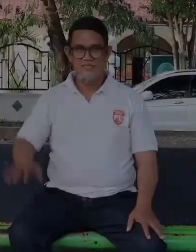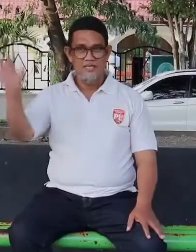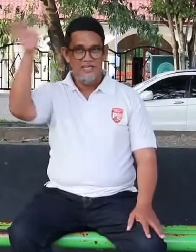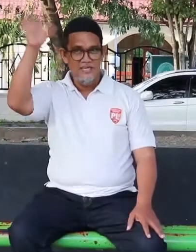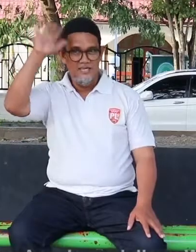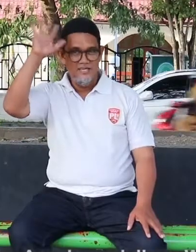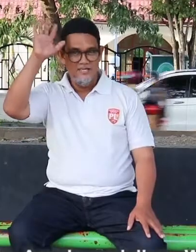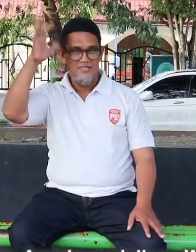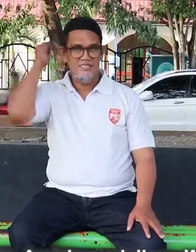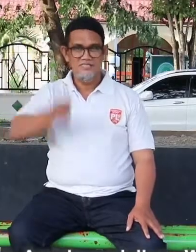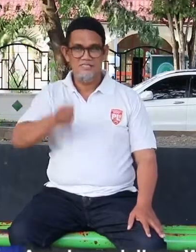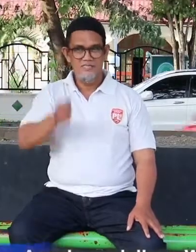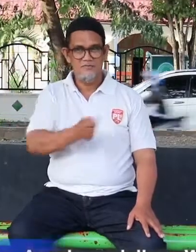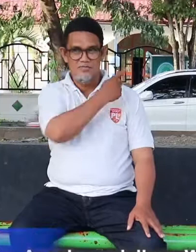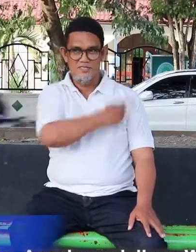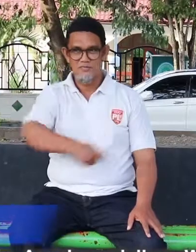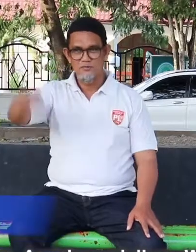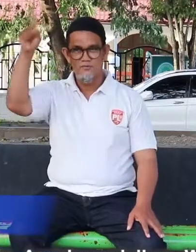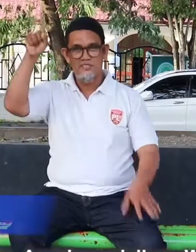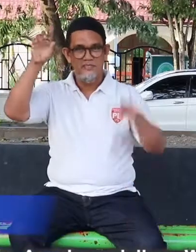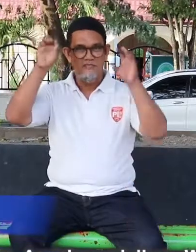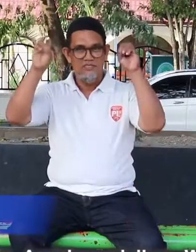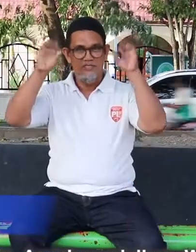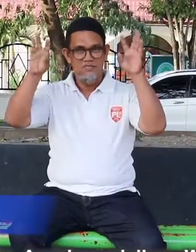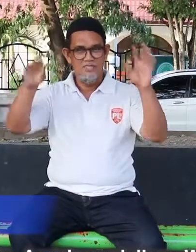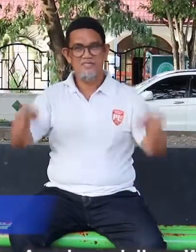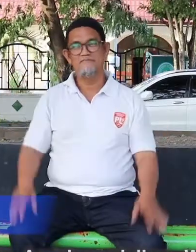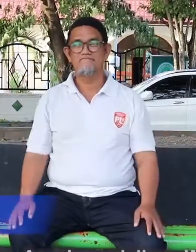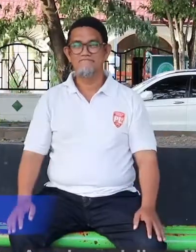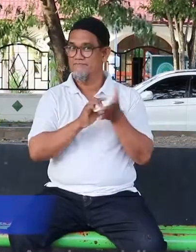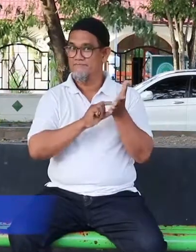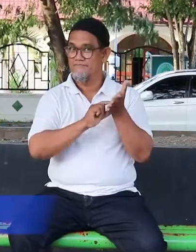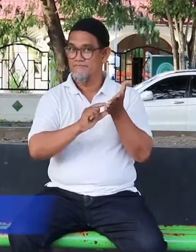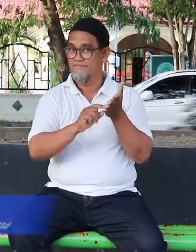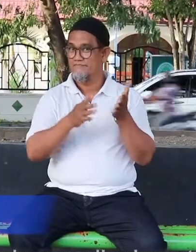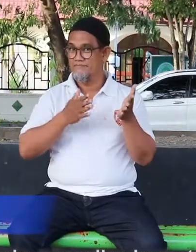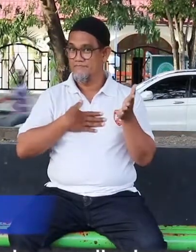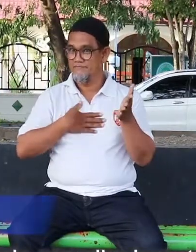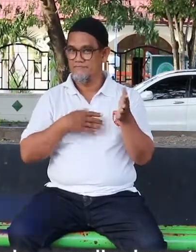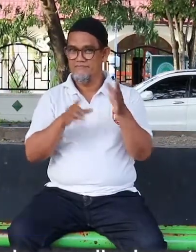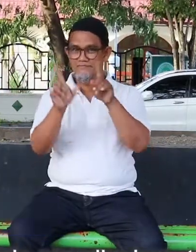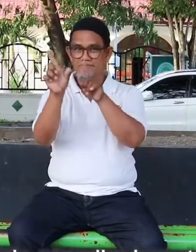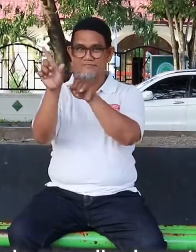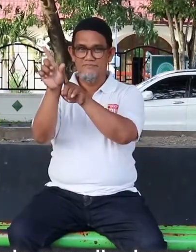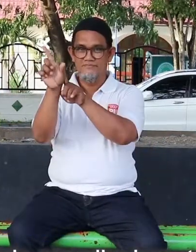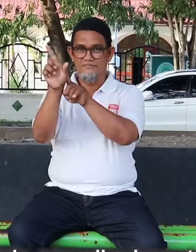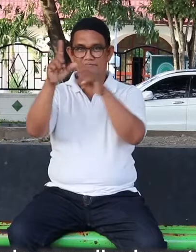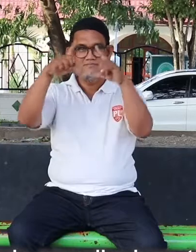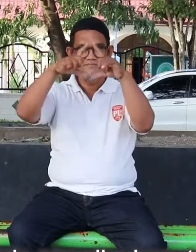Halo, Assalamualaikum warahmatullahi wabarakatuh. Nama saya Yassin. Panggilan isyarat saya